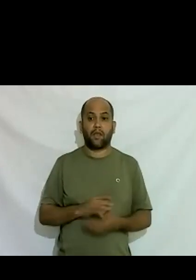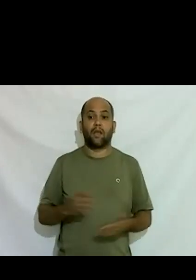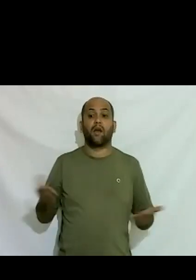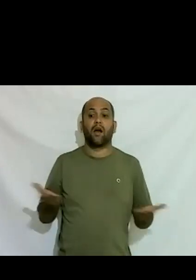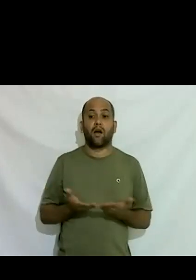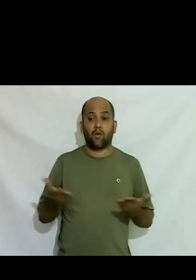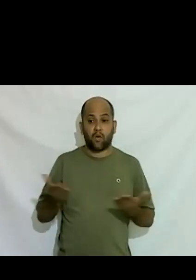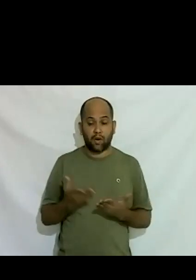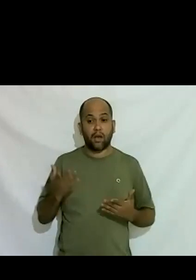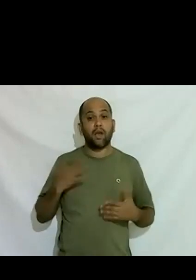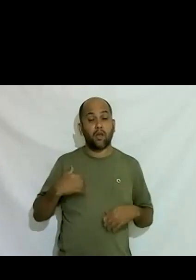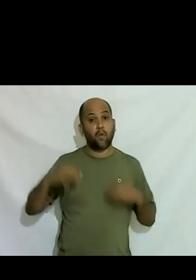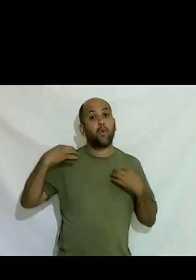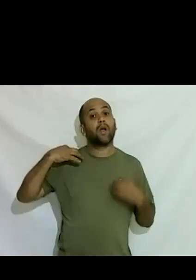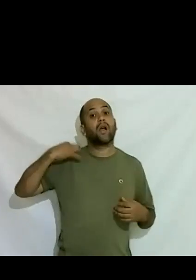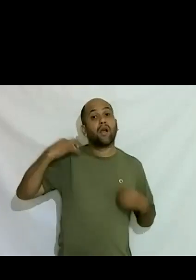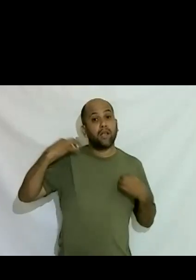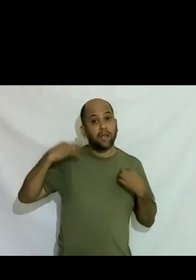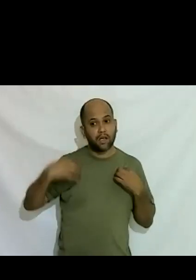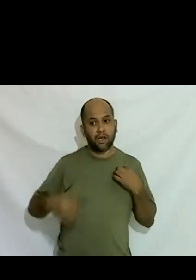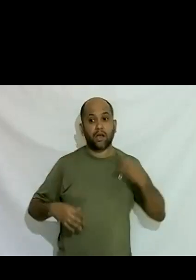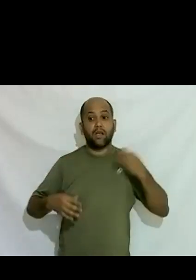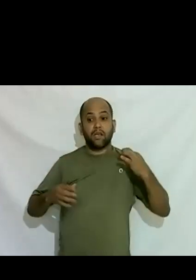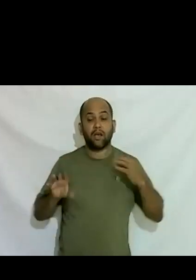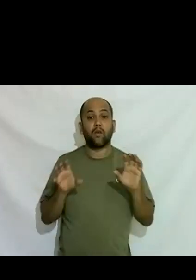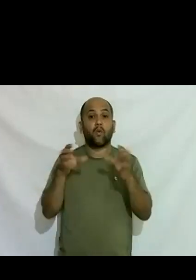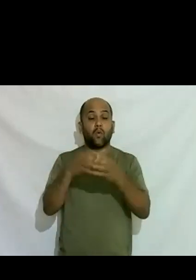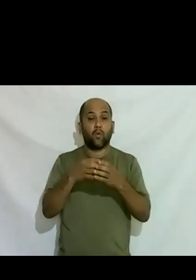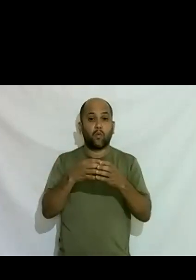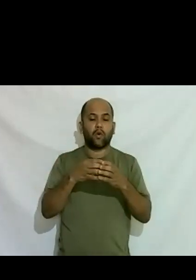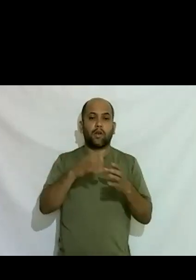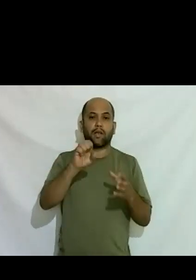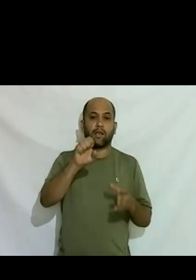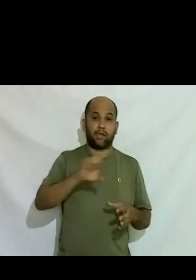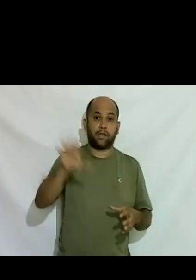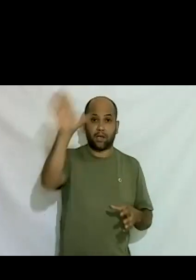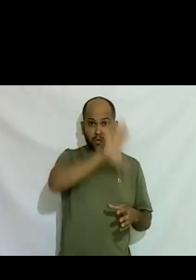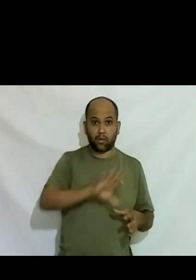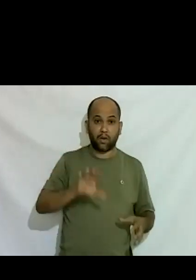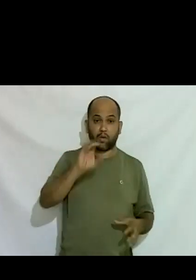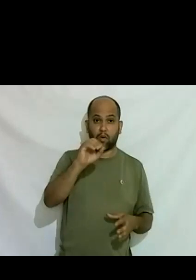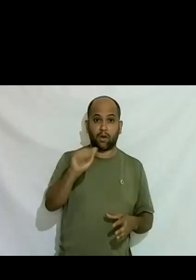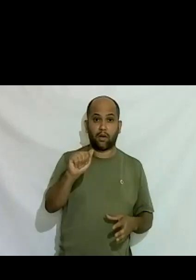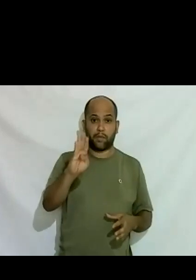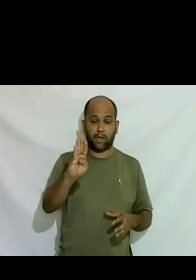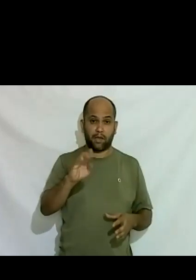candidata oficialmente ao conselho estadual da OAB pela chapa 14 com